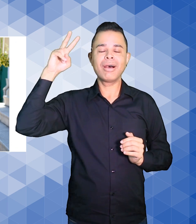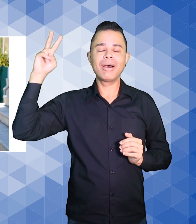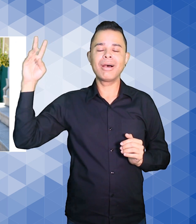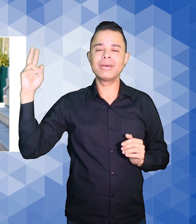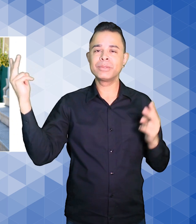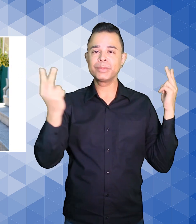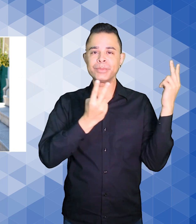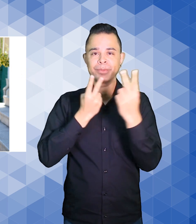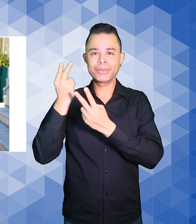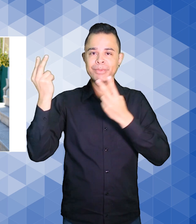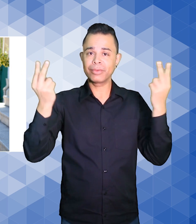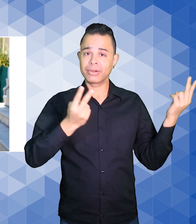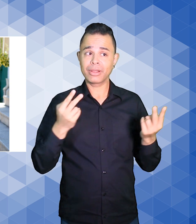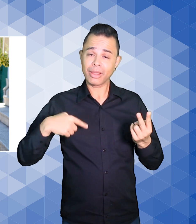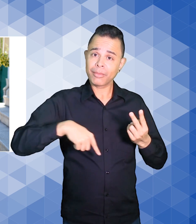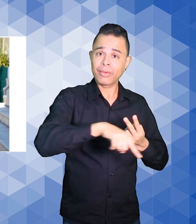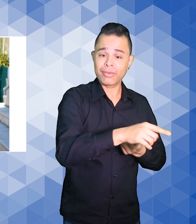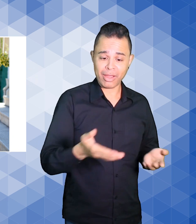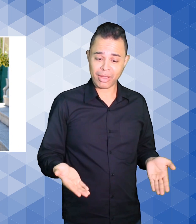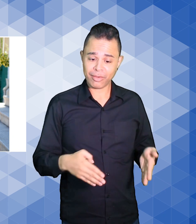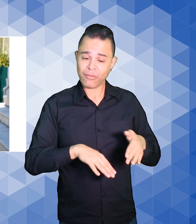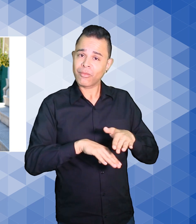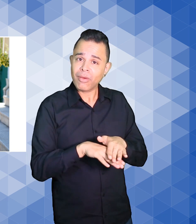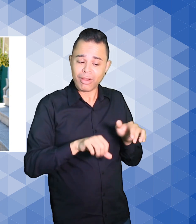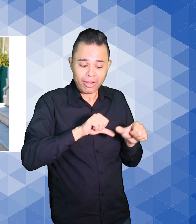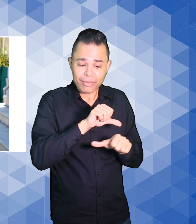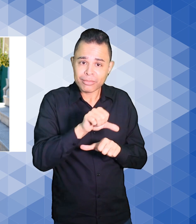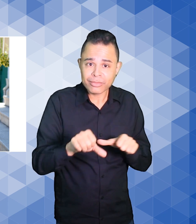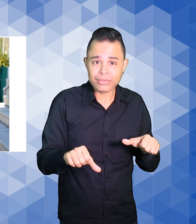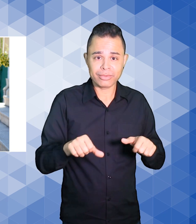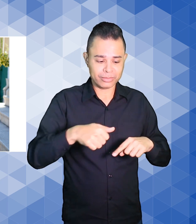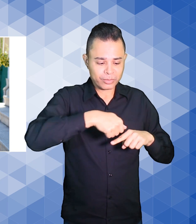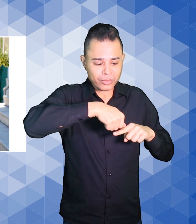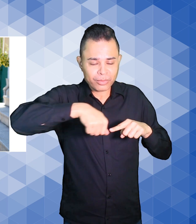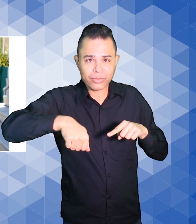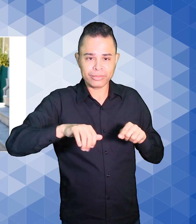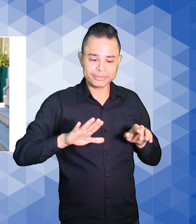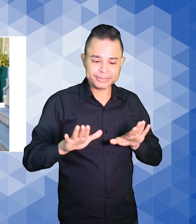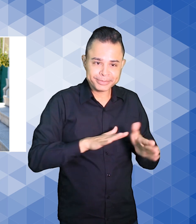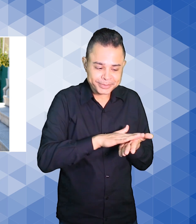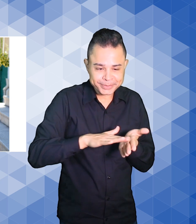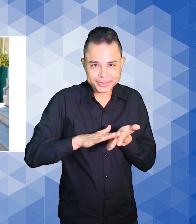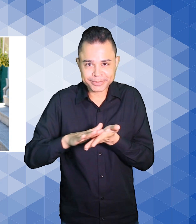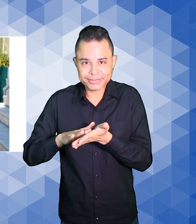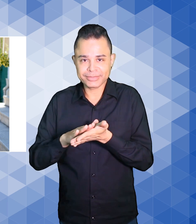de trocadores dentro da sala, com fraldas, pomadas e lenços umedecidos,